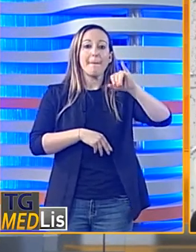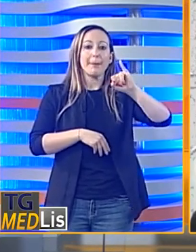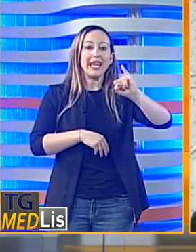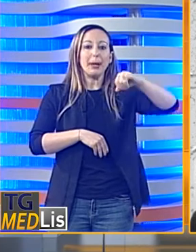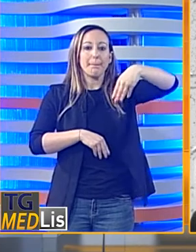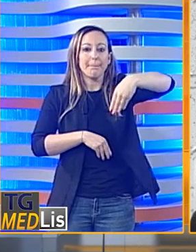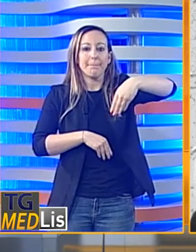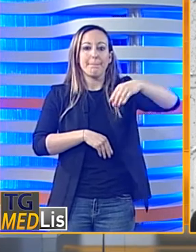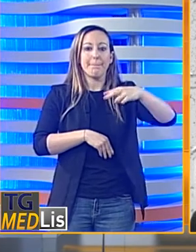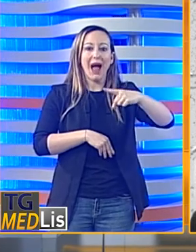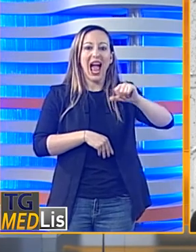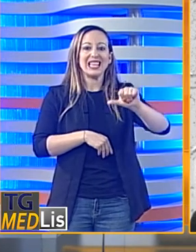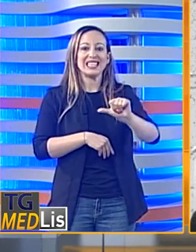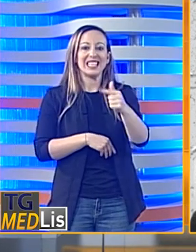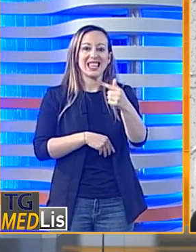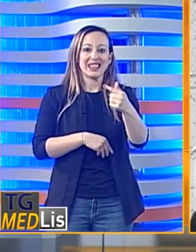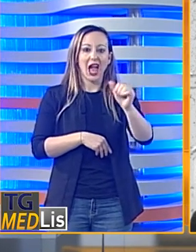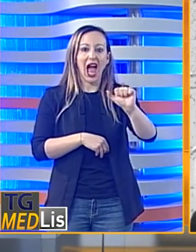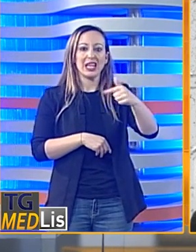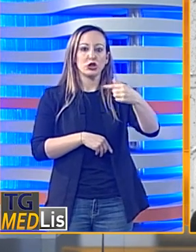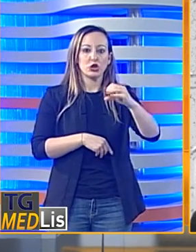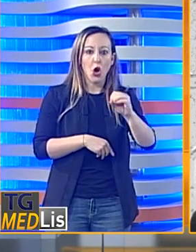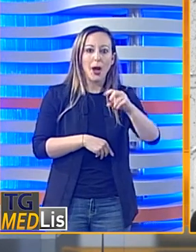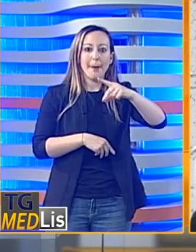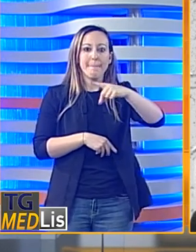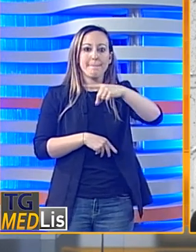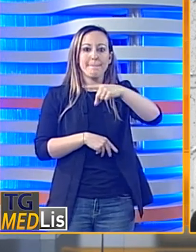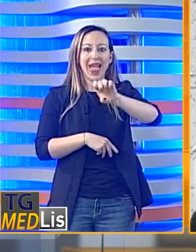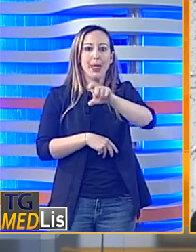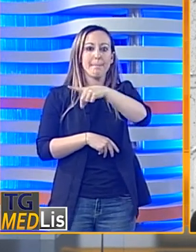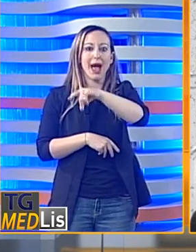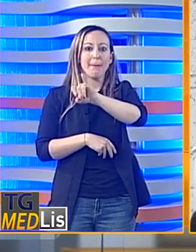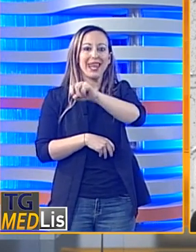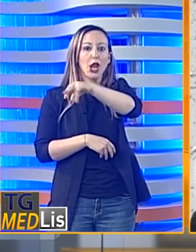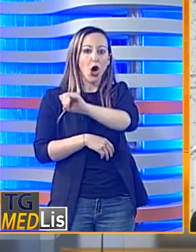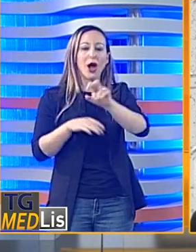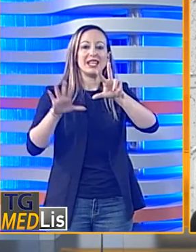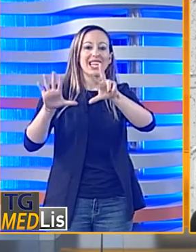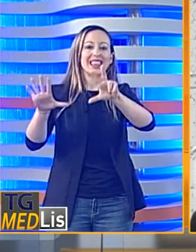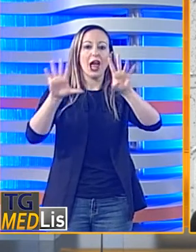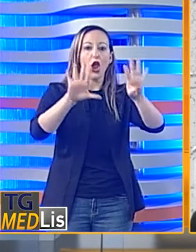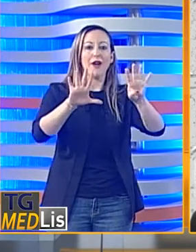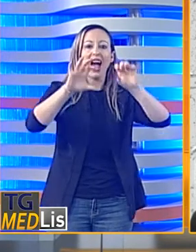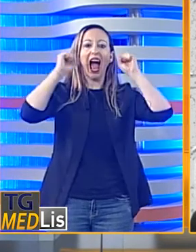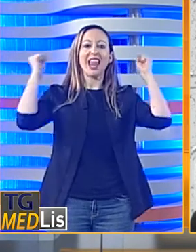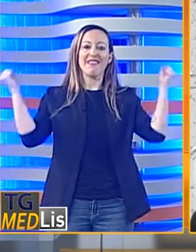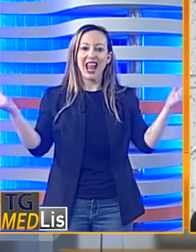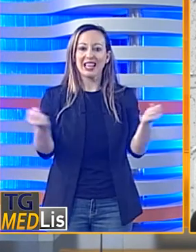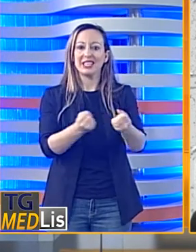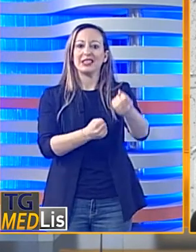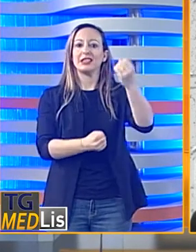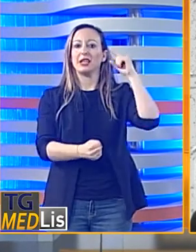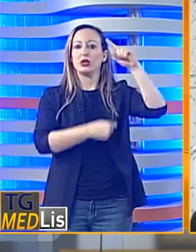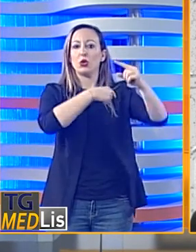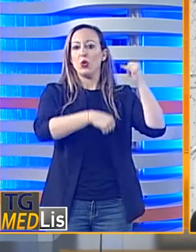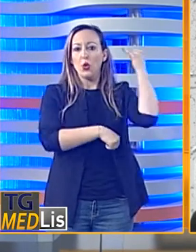39esimo anniversario della sua uccisione. Alle 10 si è tenuta una manifestazione, oggi davanti